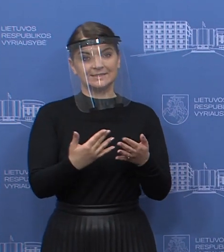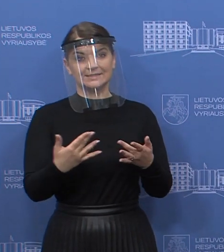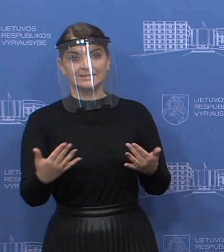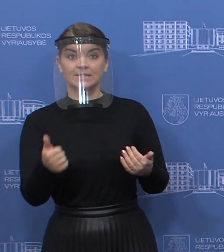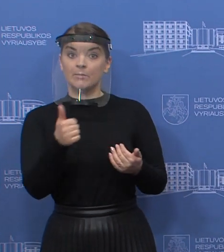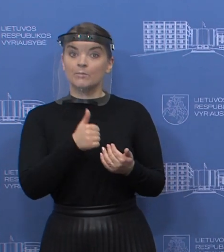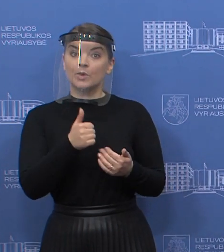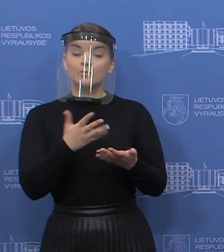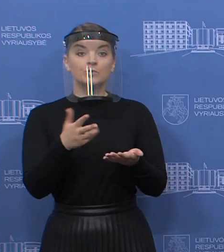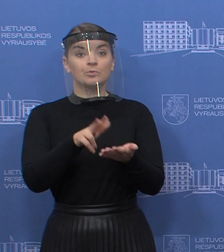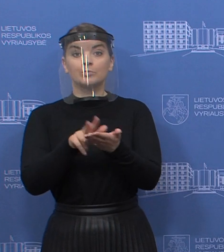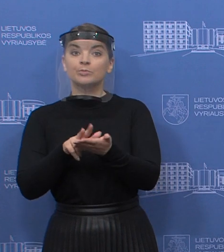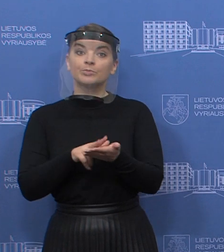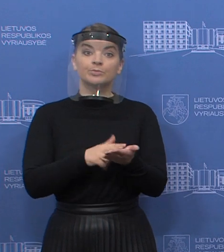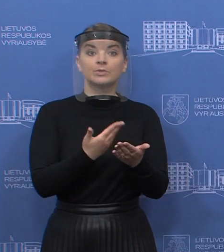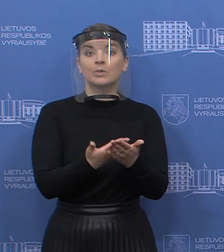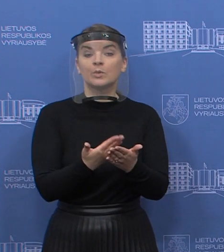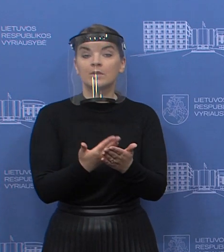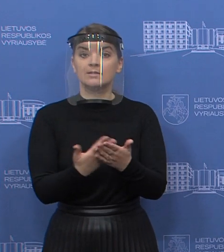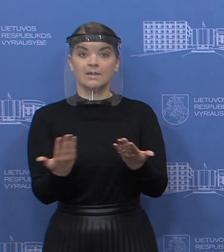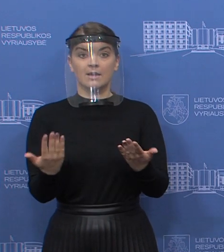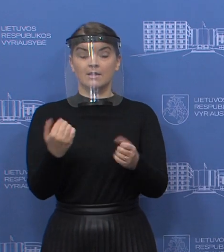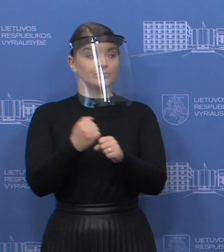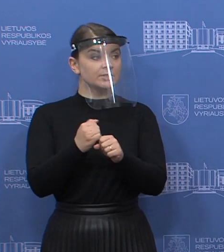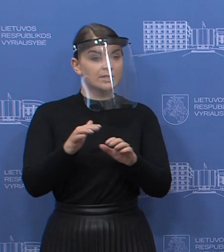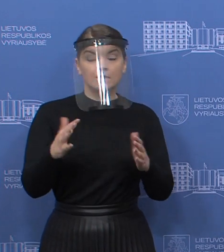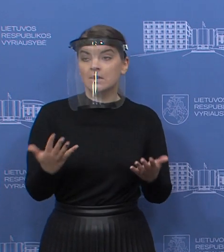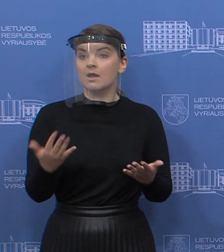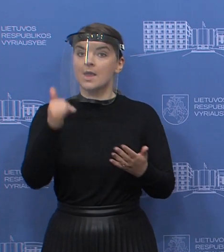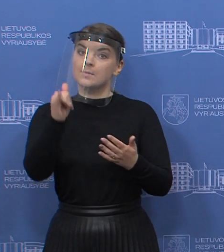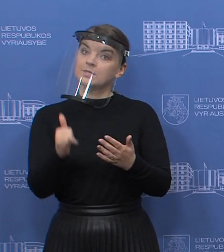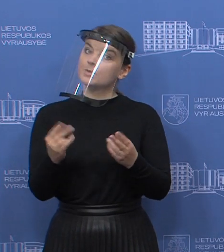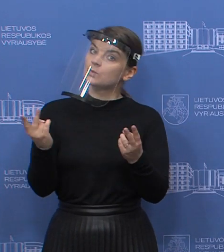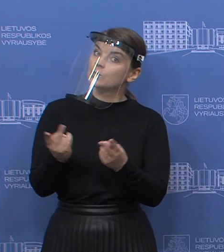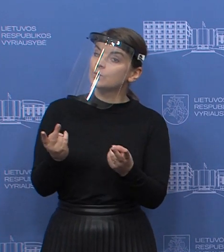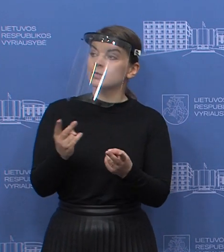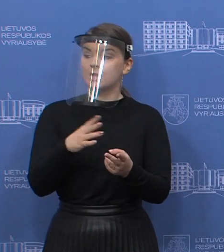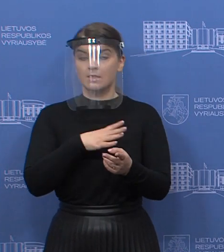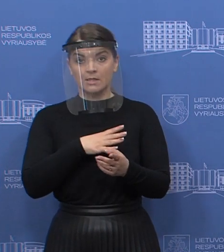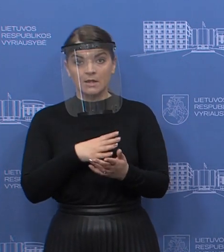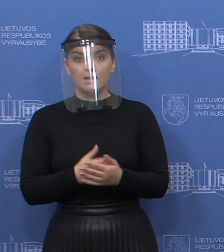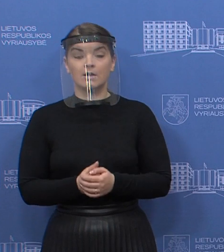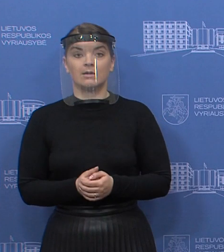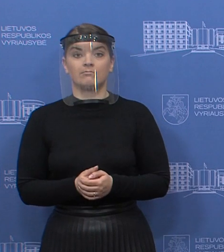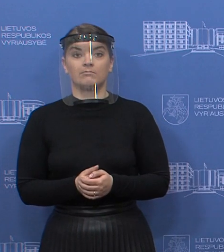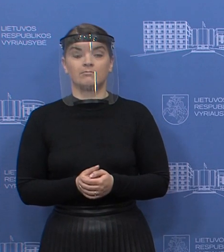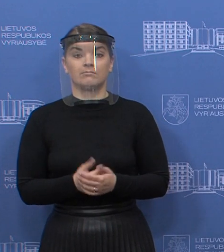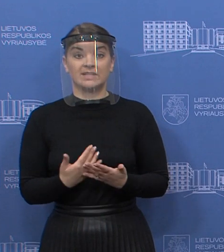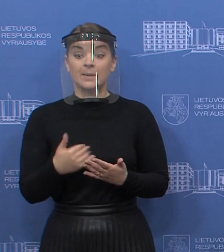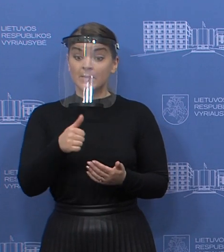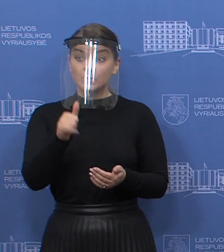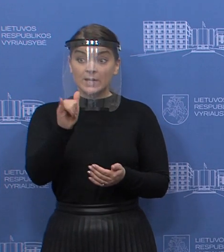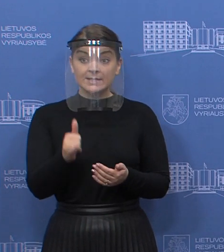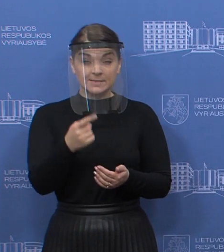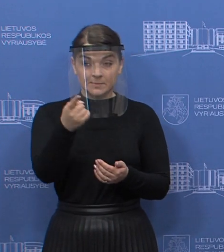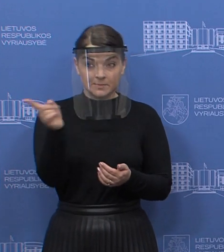kodėl tokį sprendimą įpriimti, ar čia reikia, matome ir įvairiausius ekspertų pasisakymus, tai tik tai noriu tiems paminėti, ekspertams